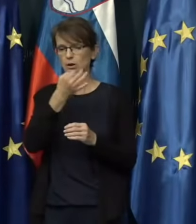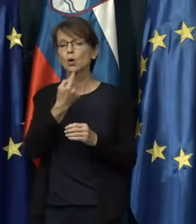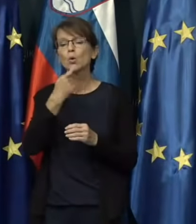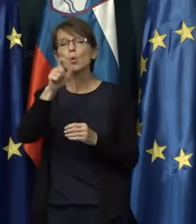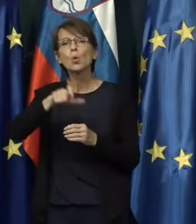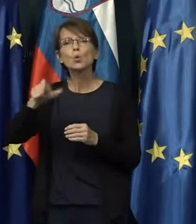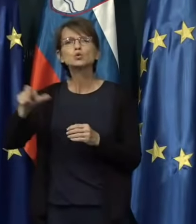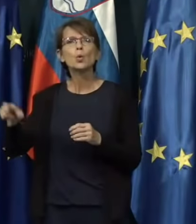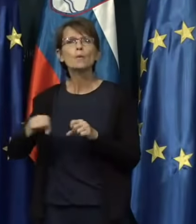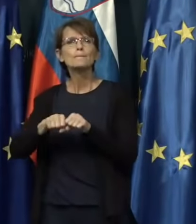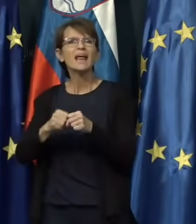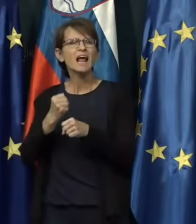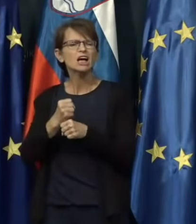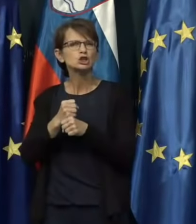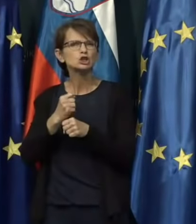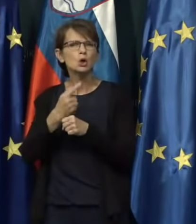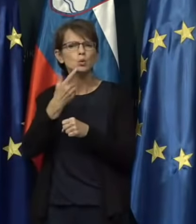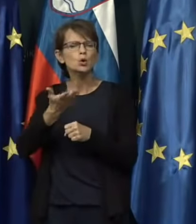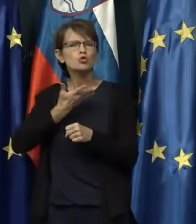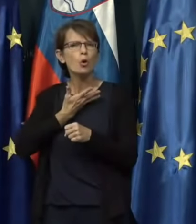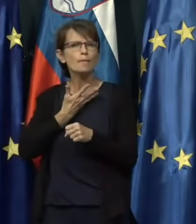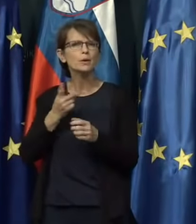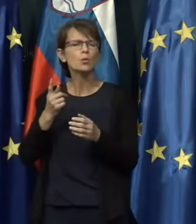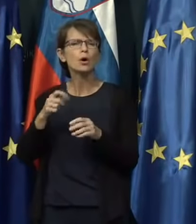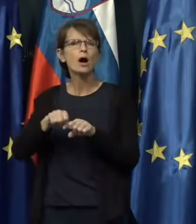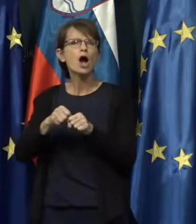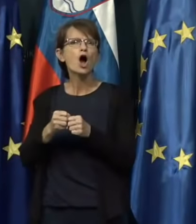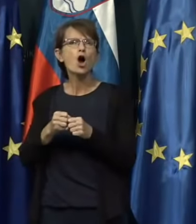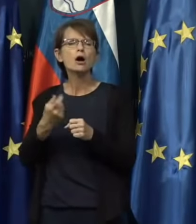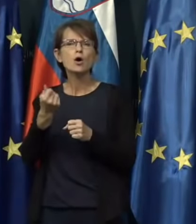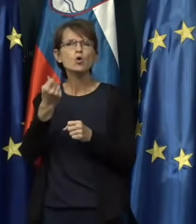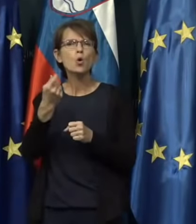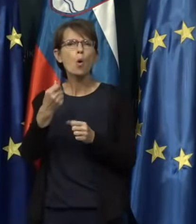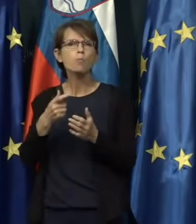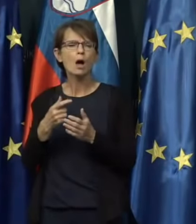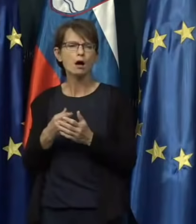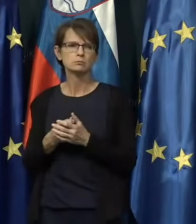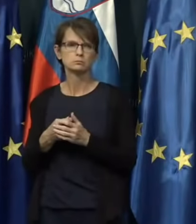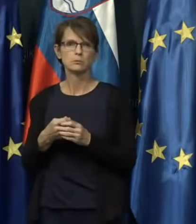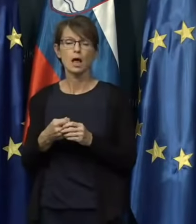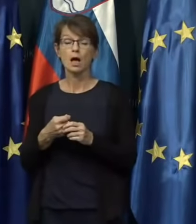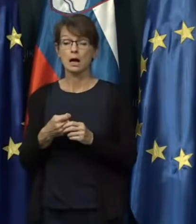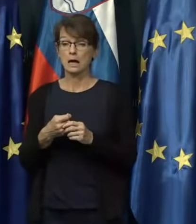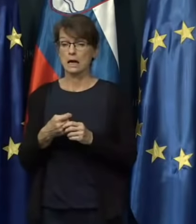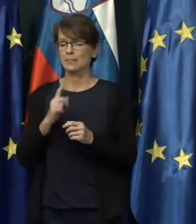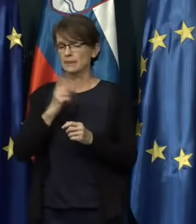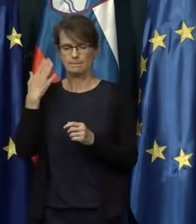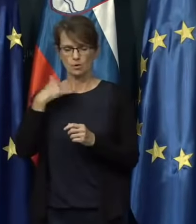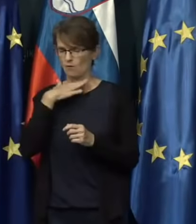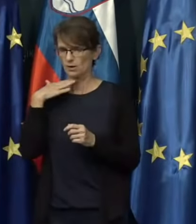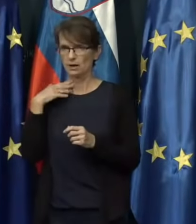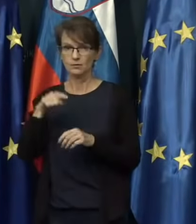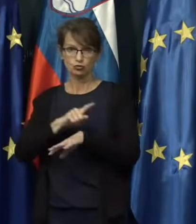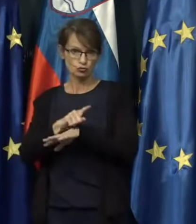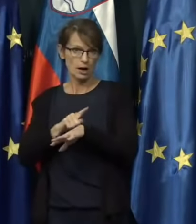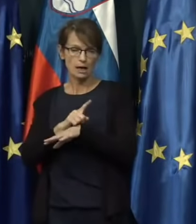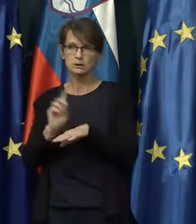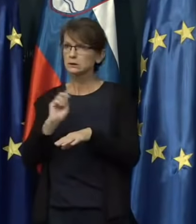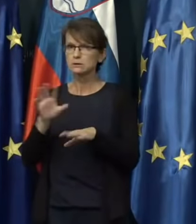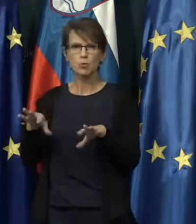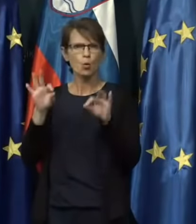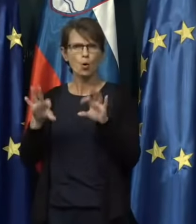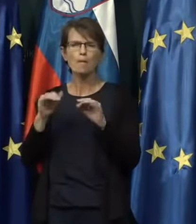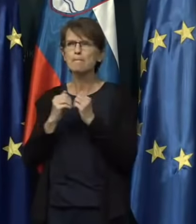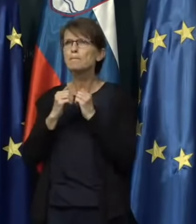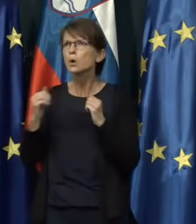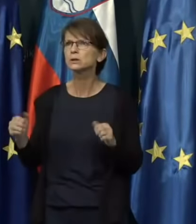prekrškari, omenili ste, je bilo Ni jih bilo zelo veliko, mislim, da smo v tem času sicer nismo ugotavljali